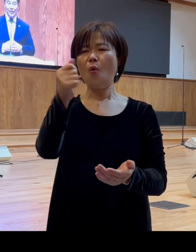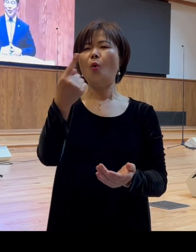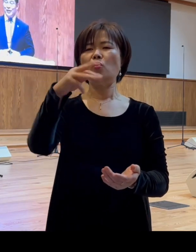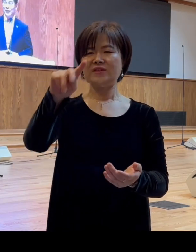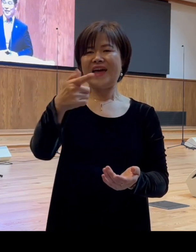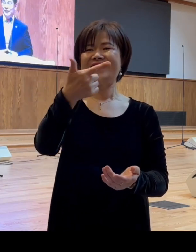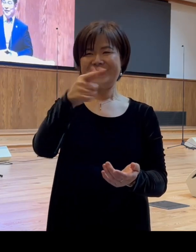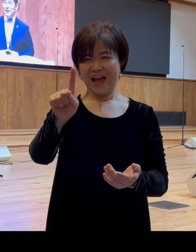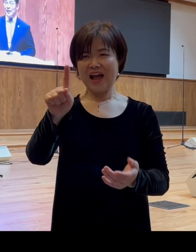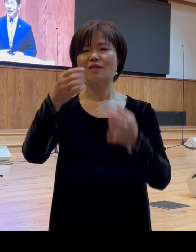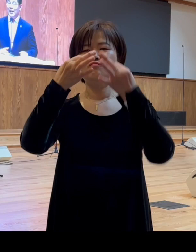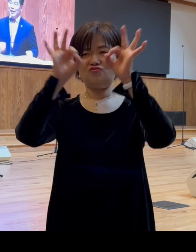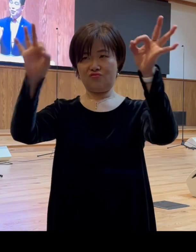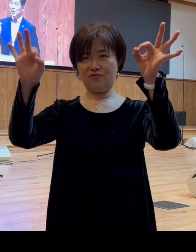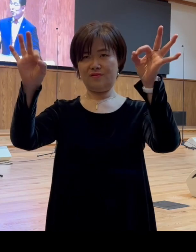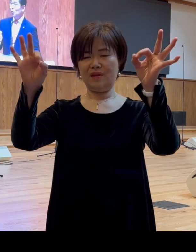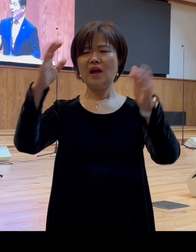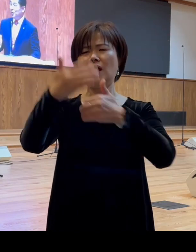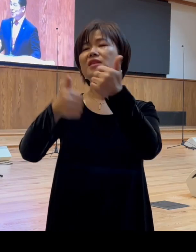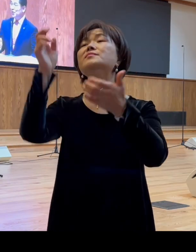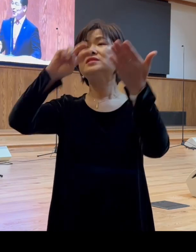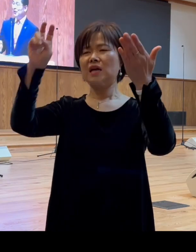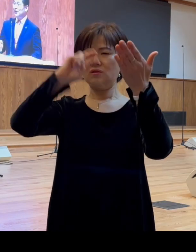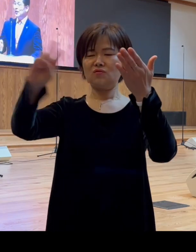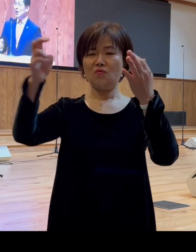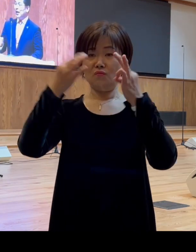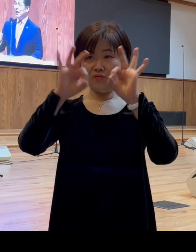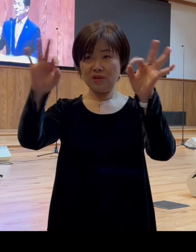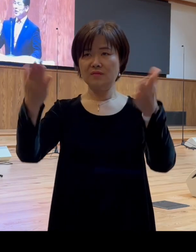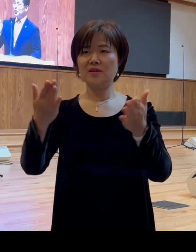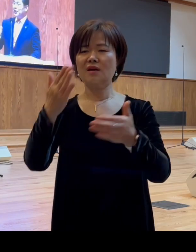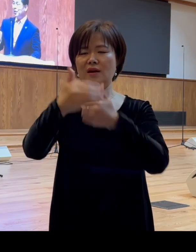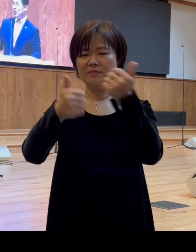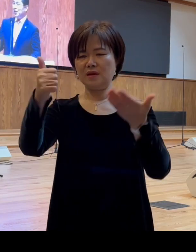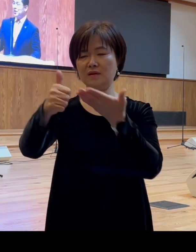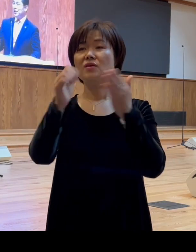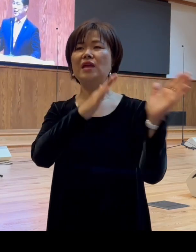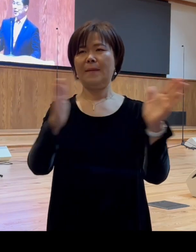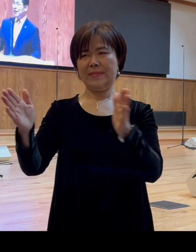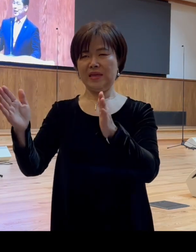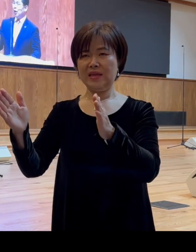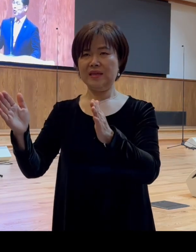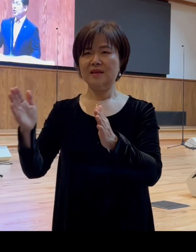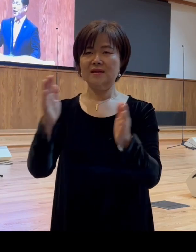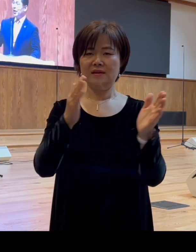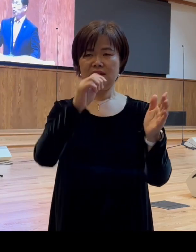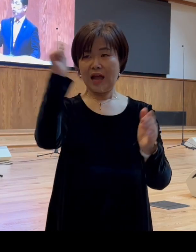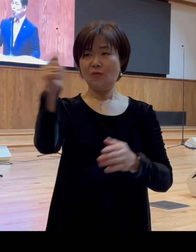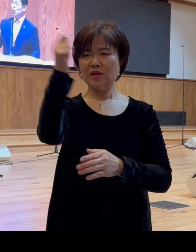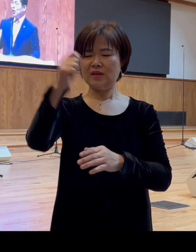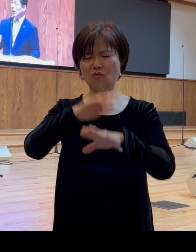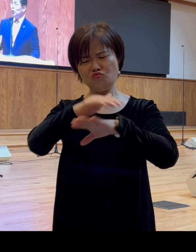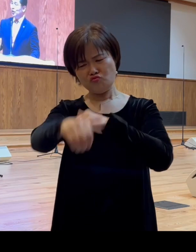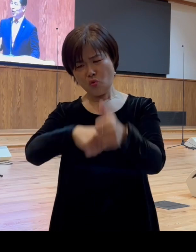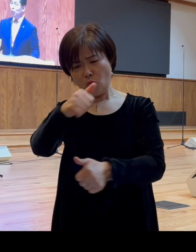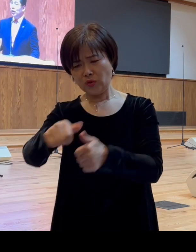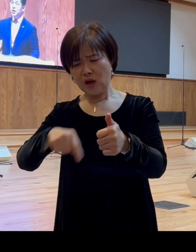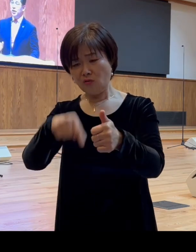하나님을 찬송하면서 하나님께서 예비하신 다윗의 후손 가운데 보내시리라고